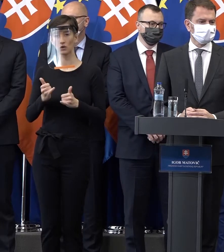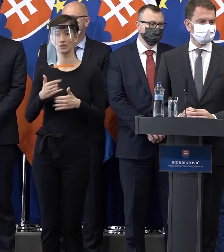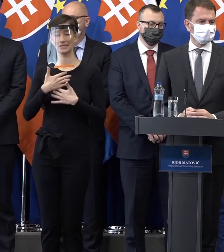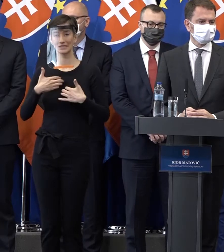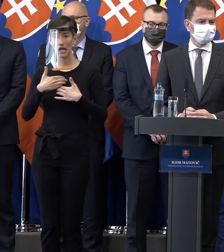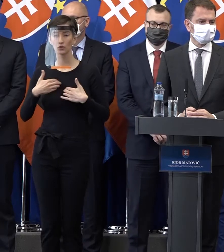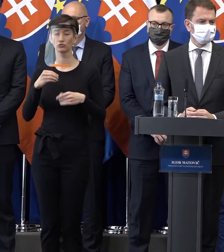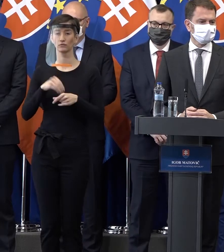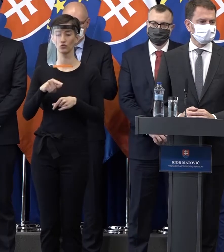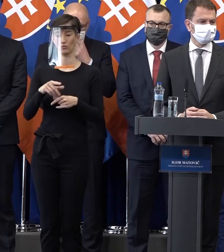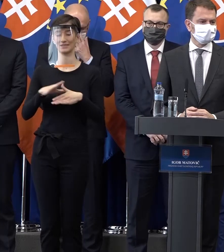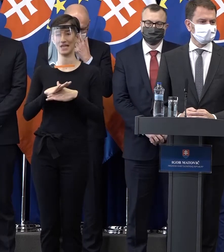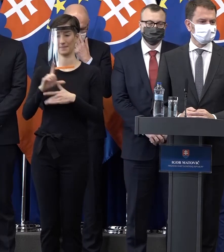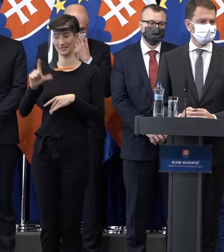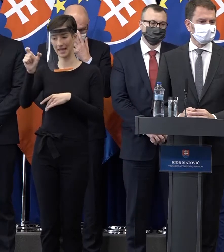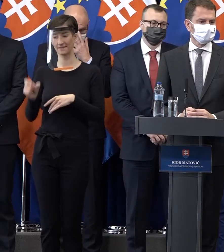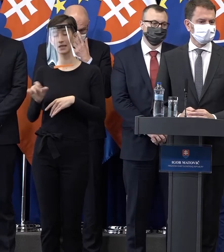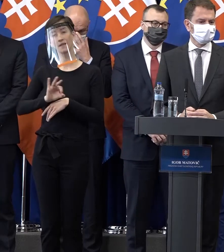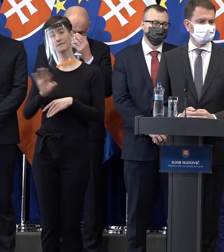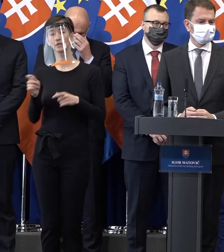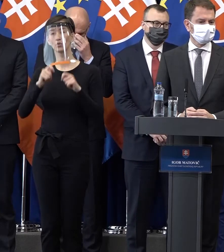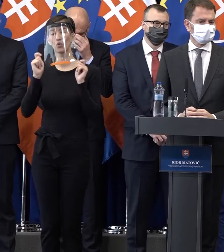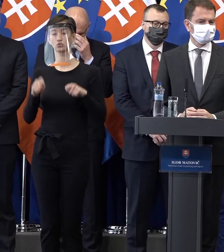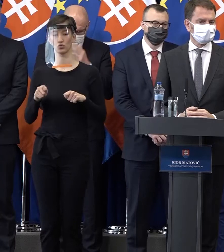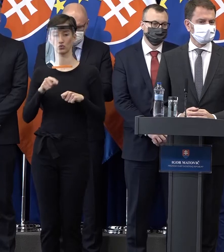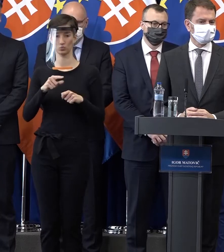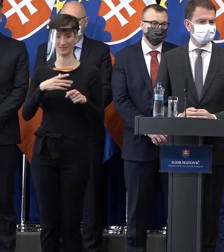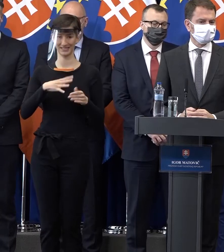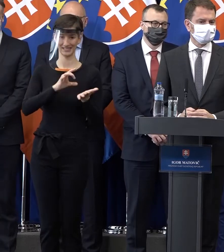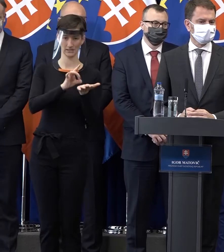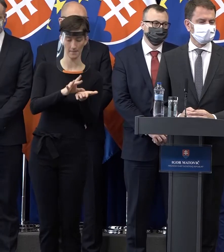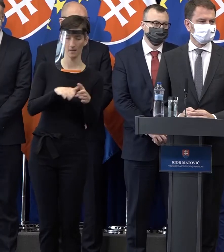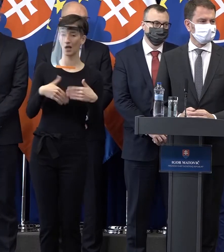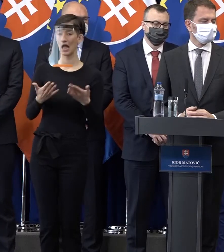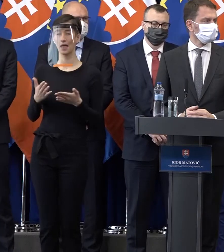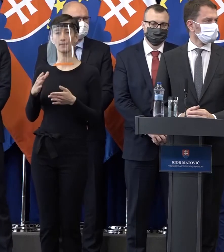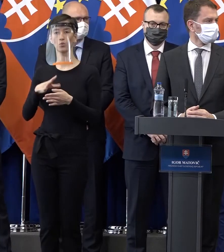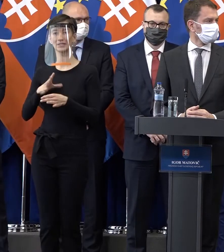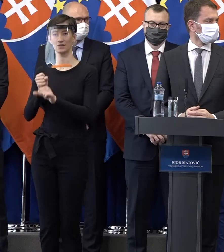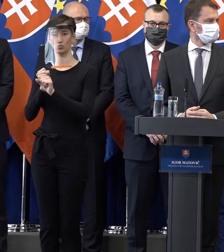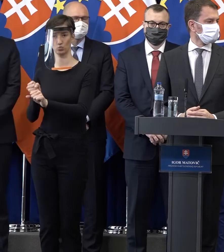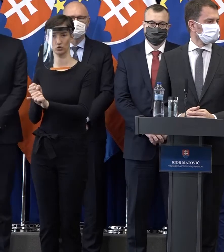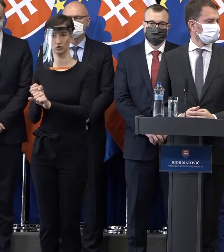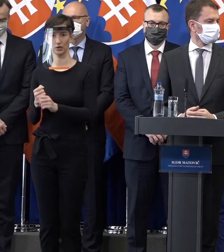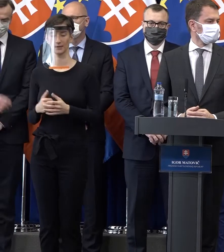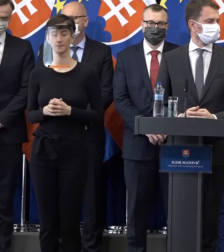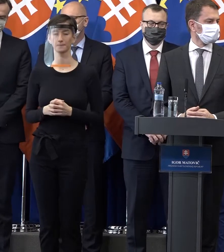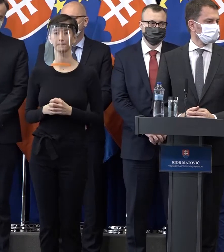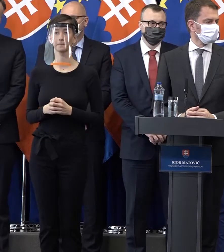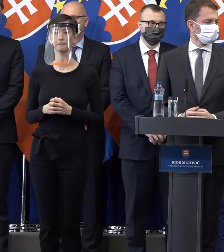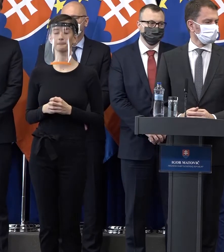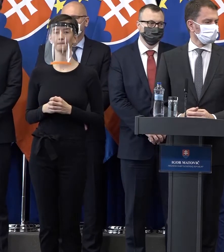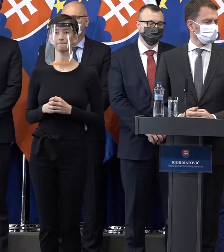aby sa ten zamestnávateľ mohol rozhodnúť. Ale budú segmenty, a to si určite môžeme